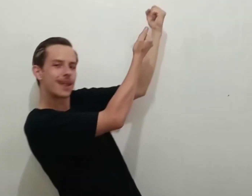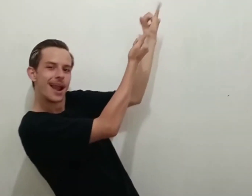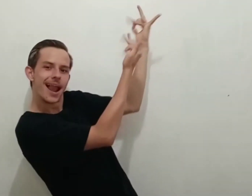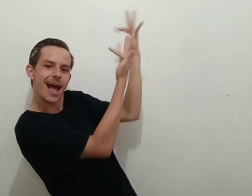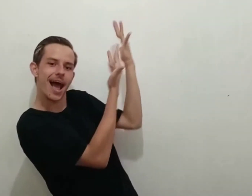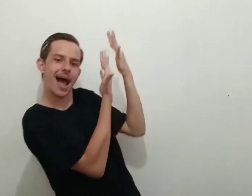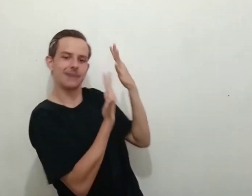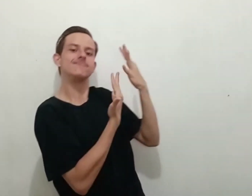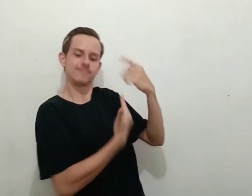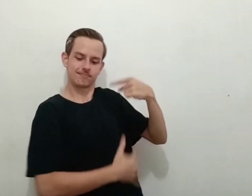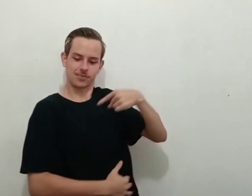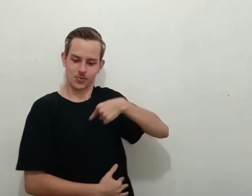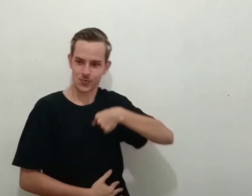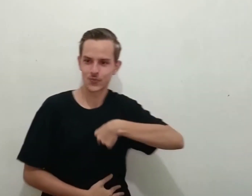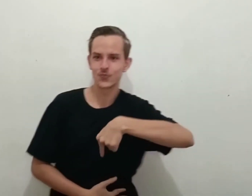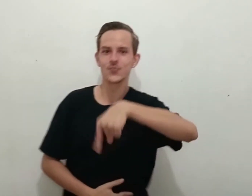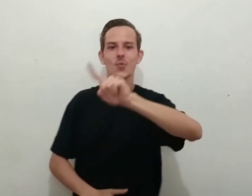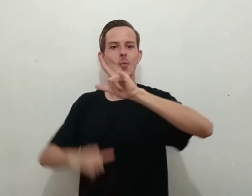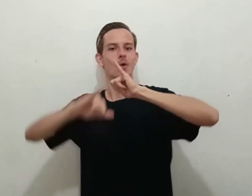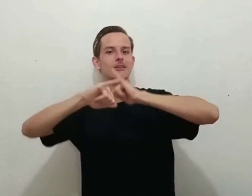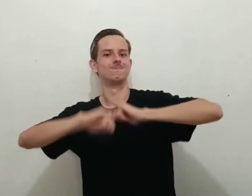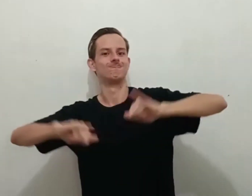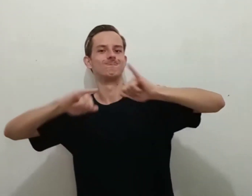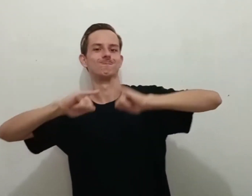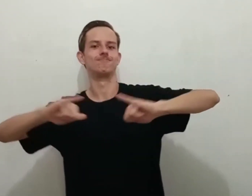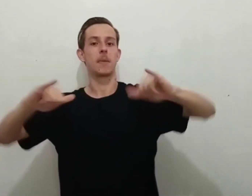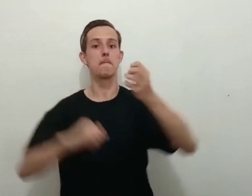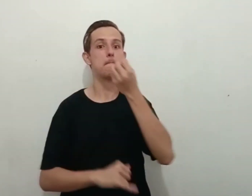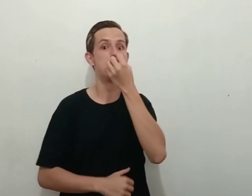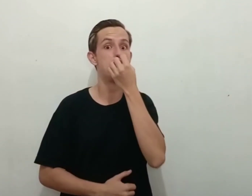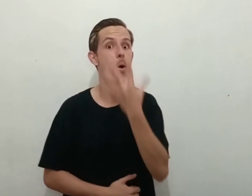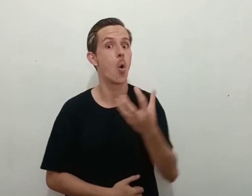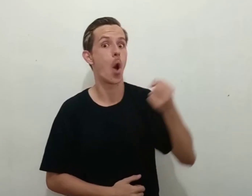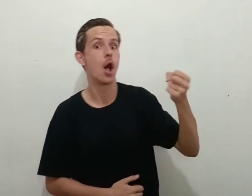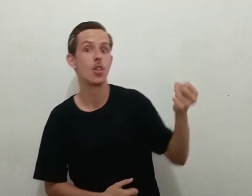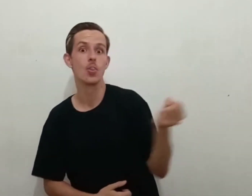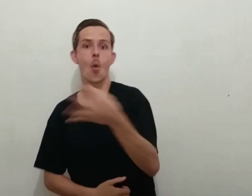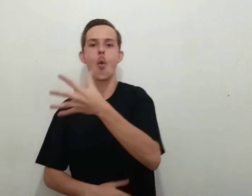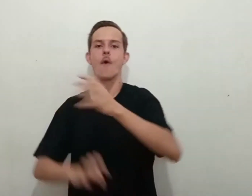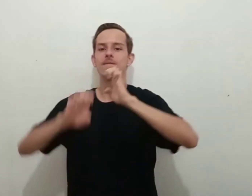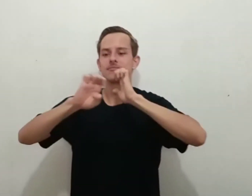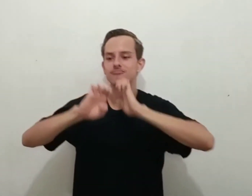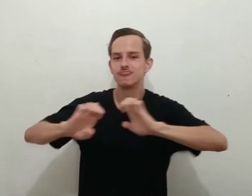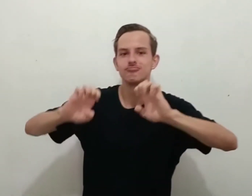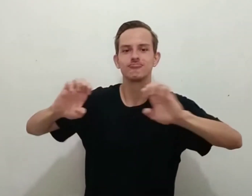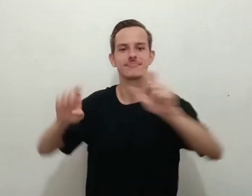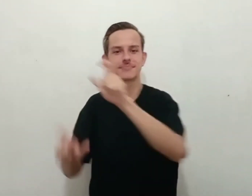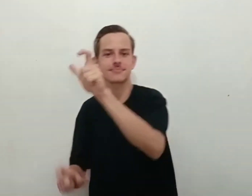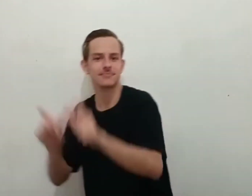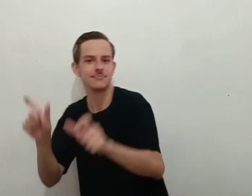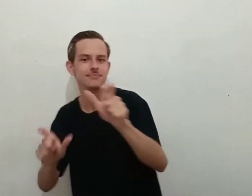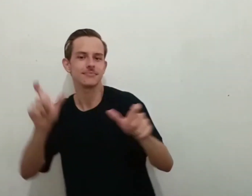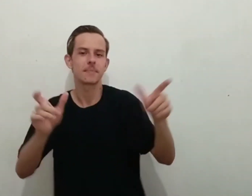consagrou com a unção para anunciar a boa nova aos pobres.